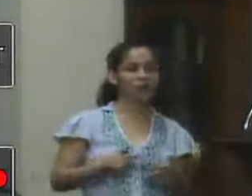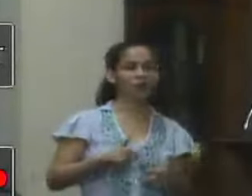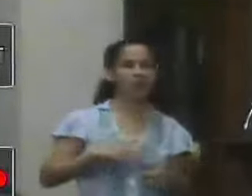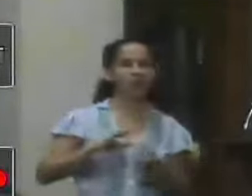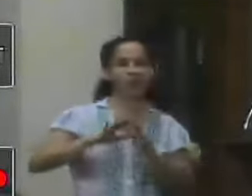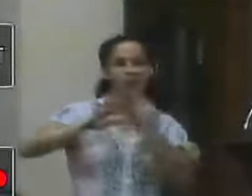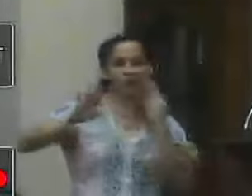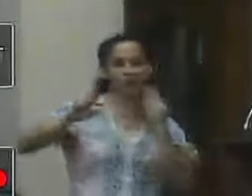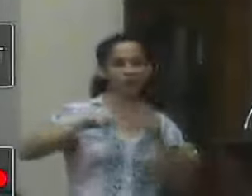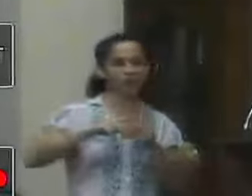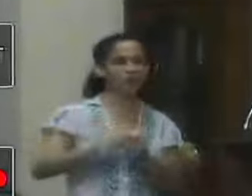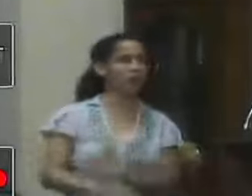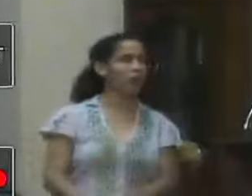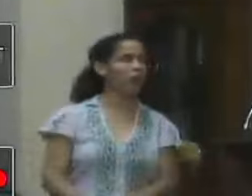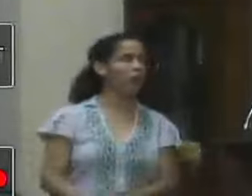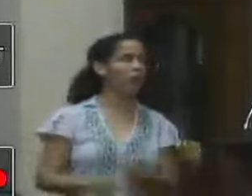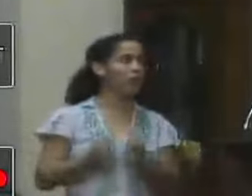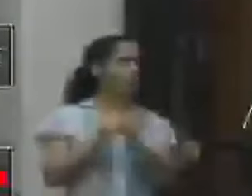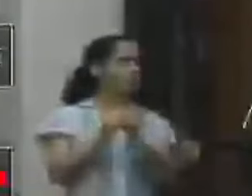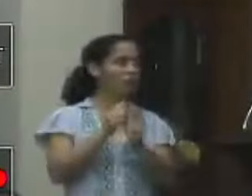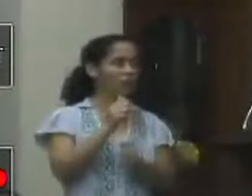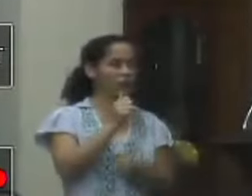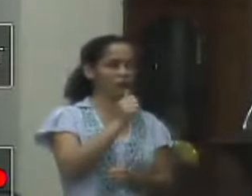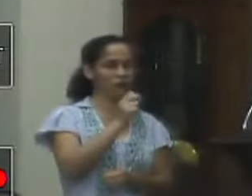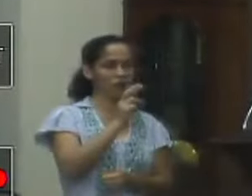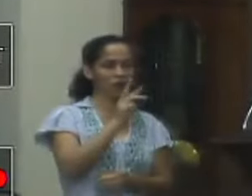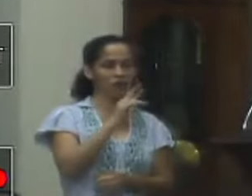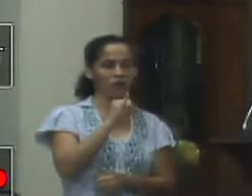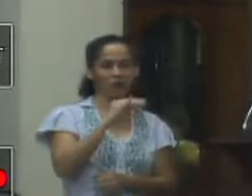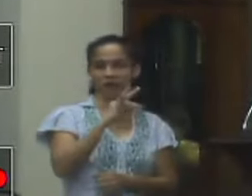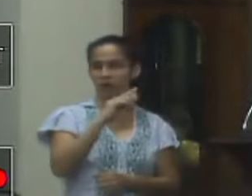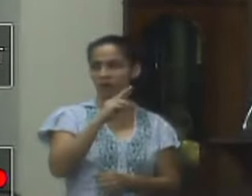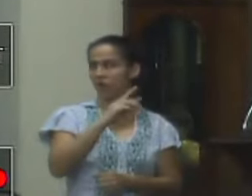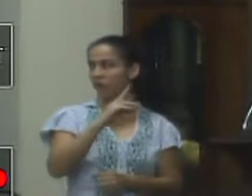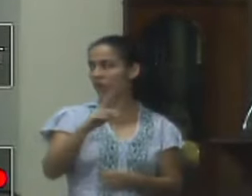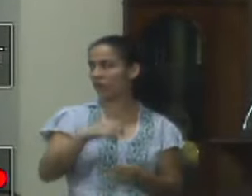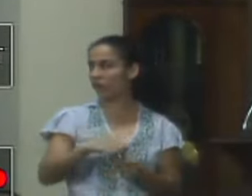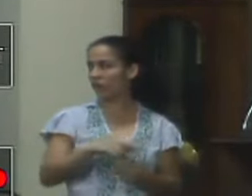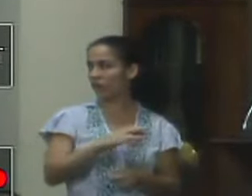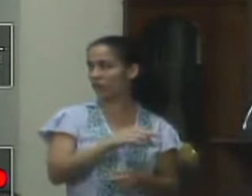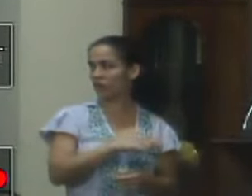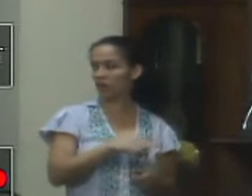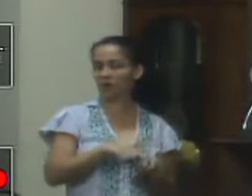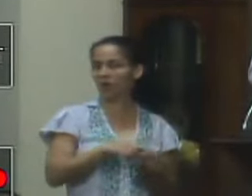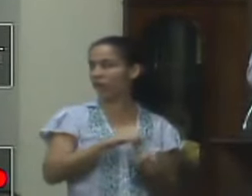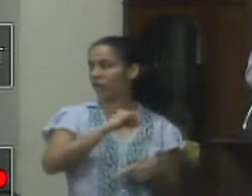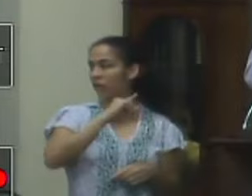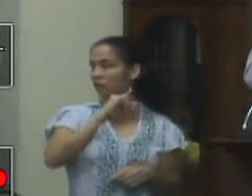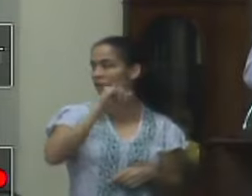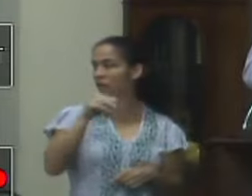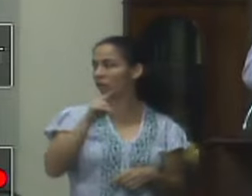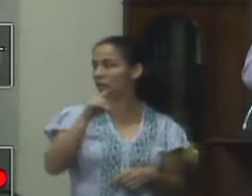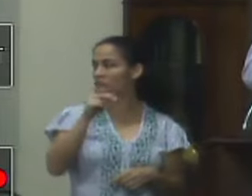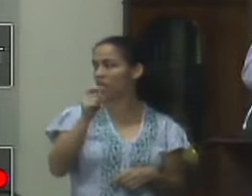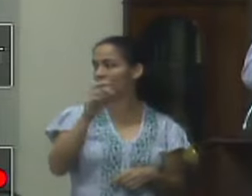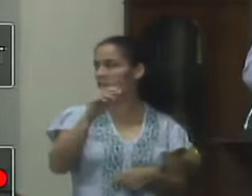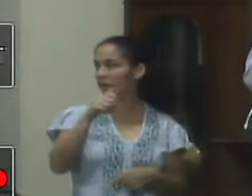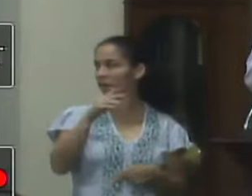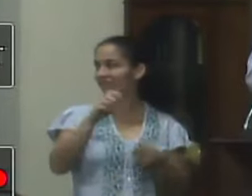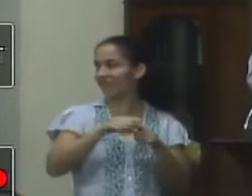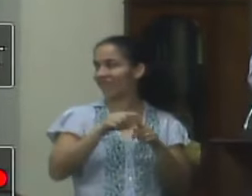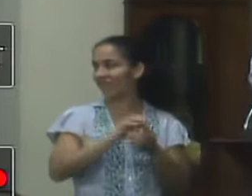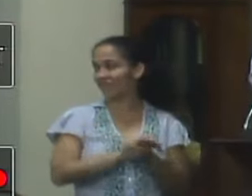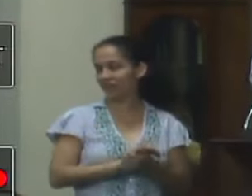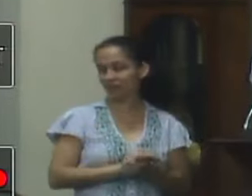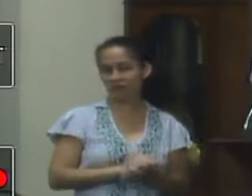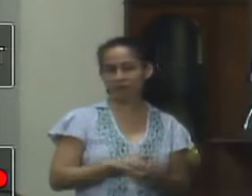independência junto com a Acritur eles querem criar essa entidade em Barão de Paraná para eles poderem sobreviver com